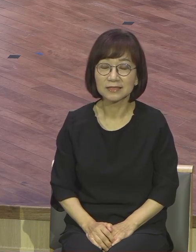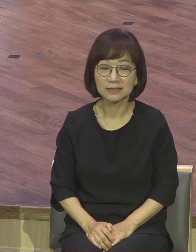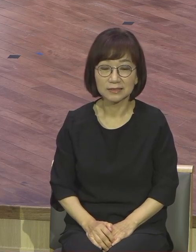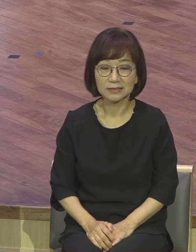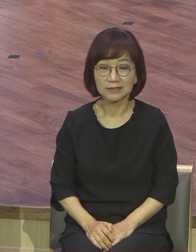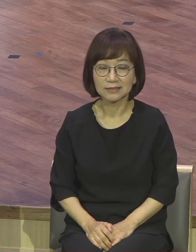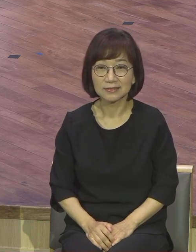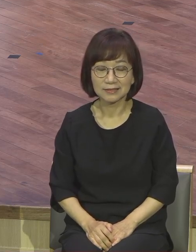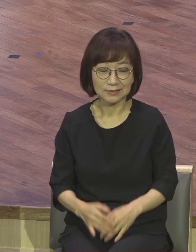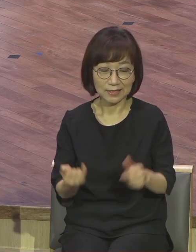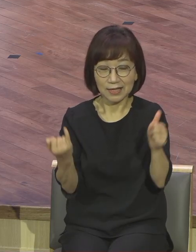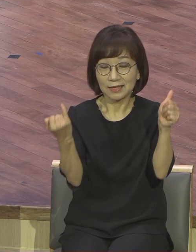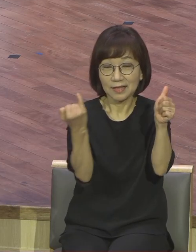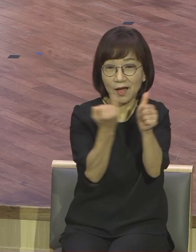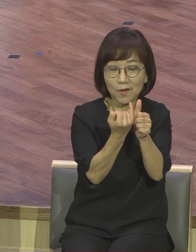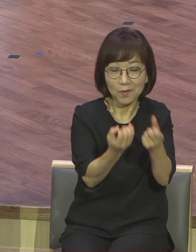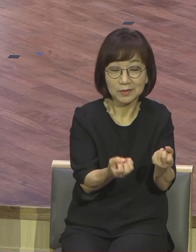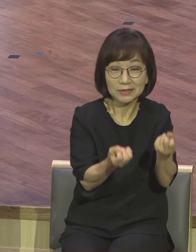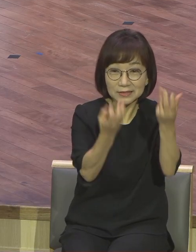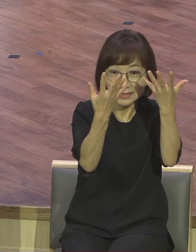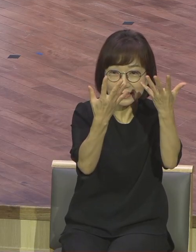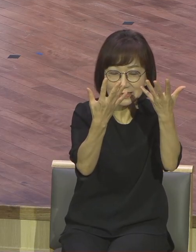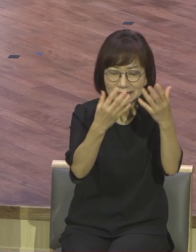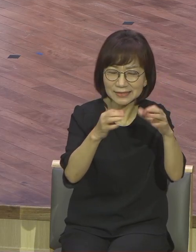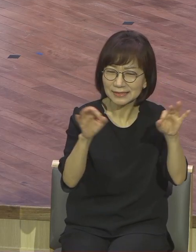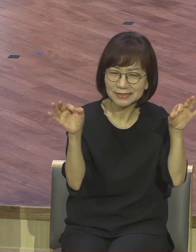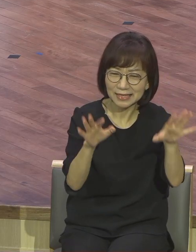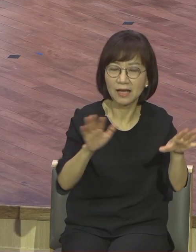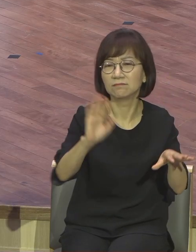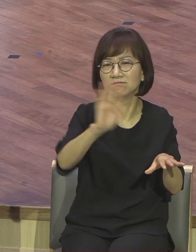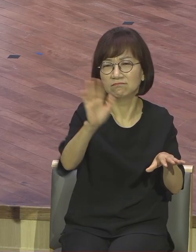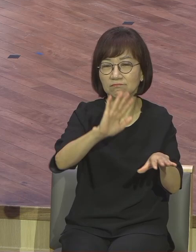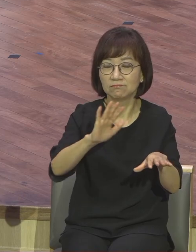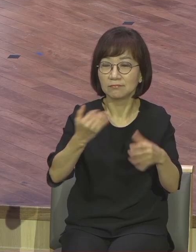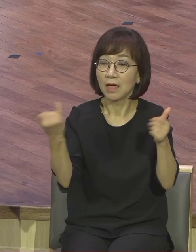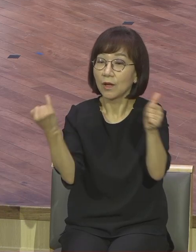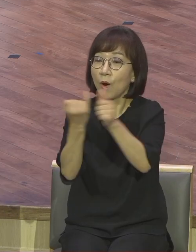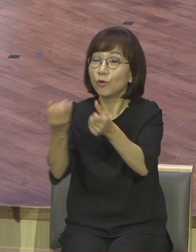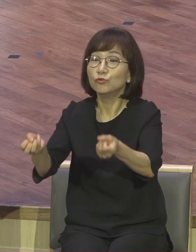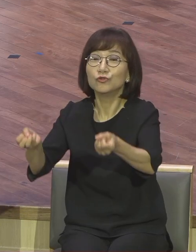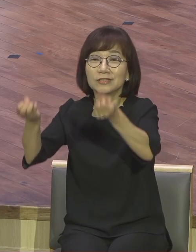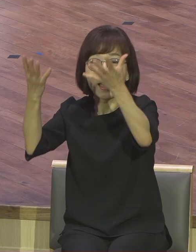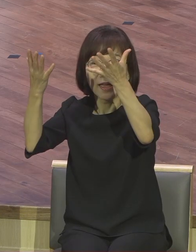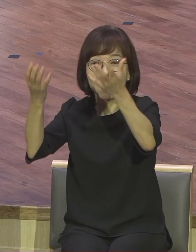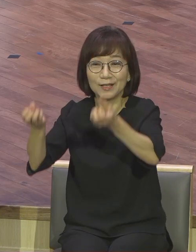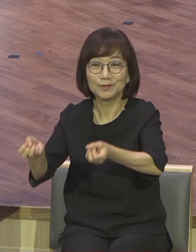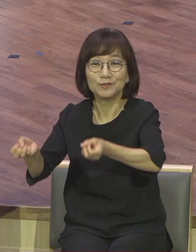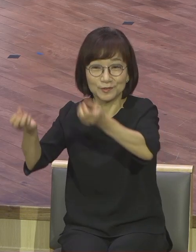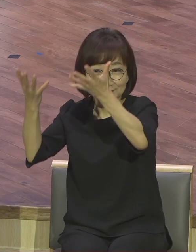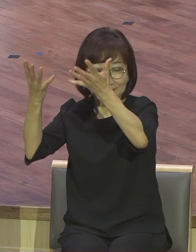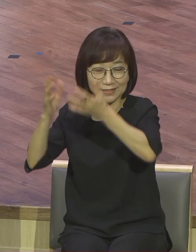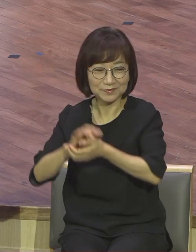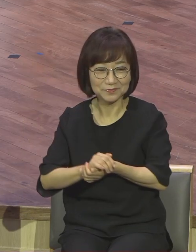하기보다는 결혼 축제다 그렇게 보셨죠. 우리나라는 결혼식이 아주 그렇게